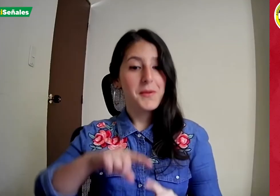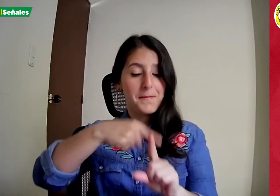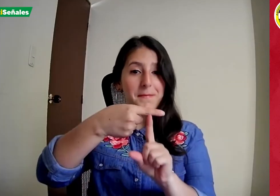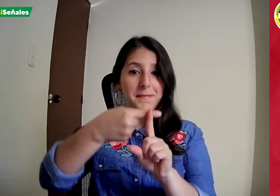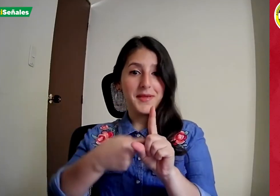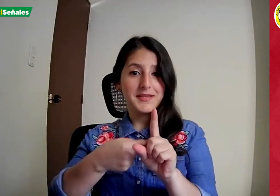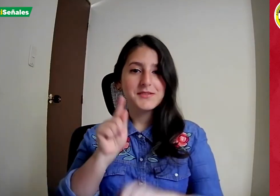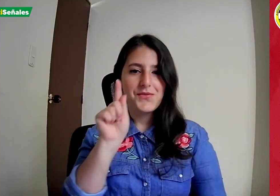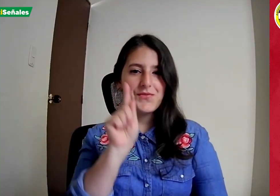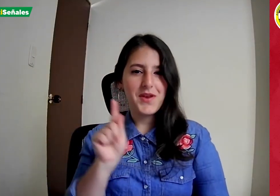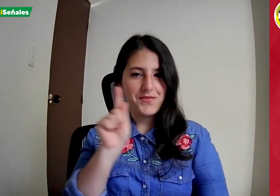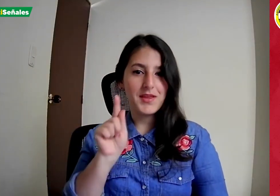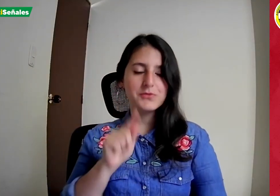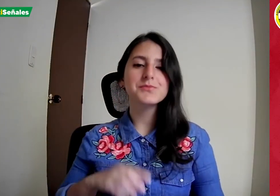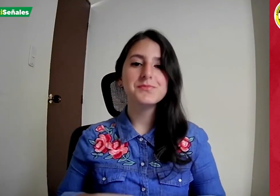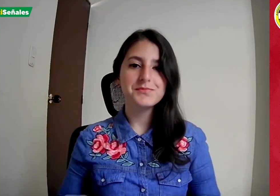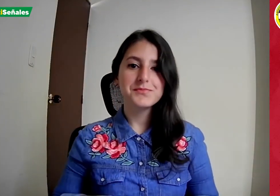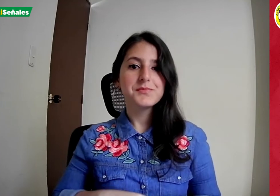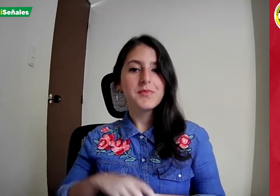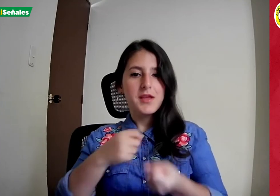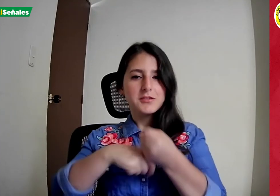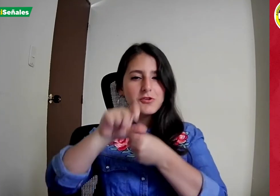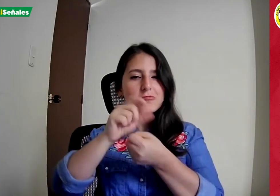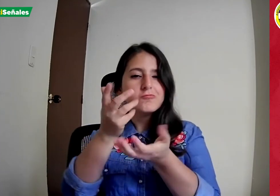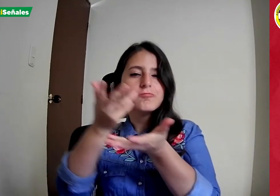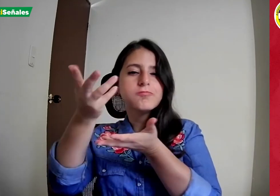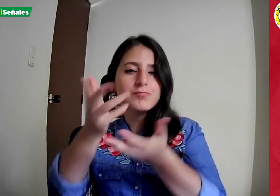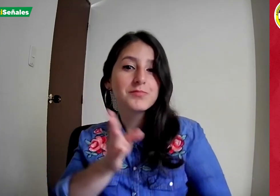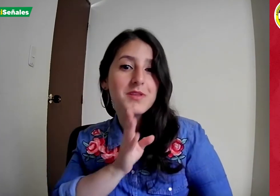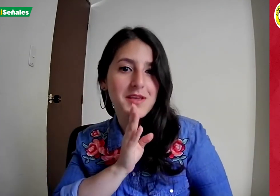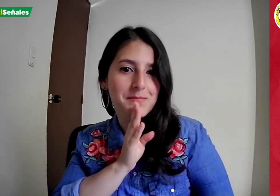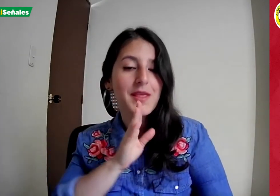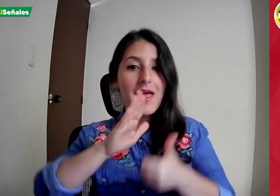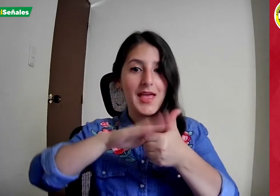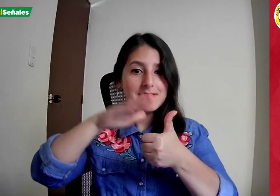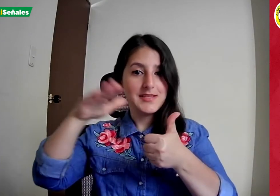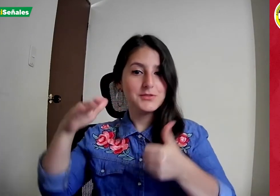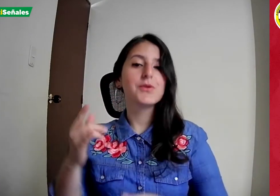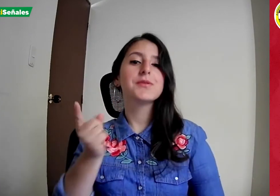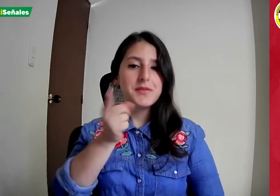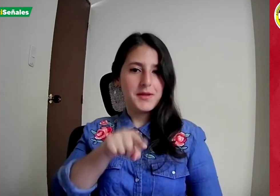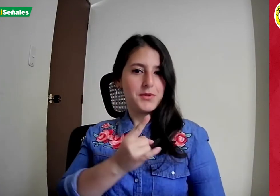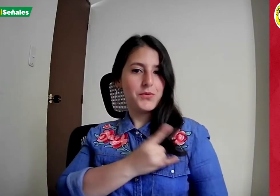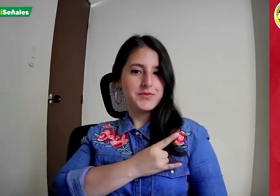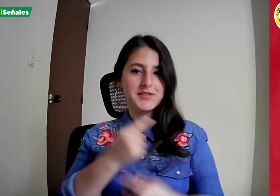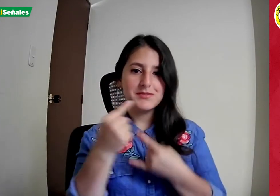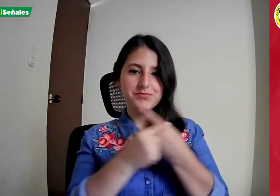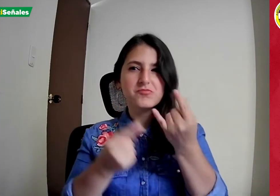En el mes de febrero, Azor Cali siguió en contacto con Asanzo y la Universidad CES para invitar a la comunidad